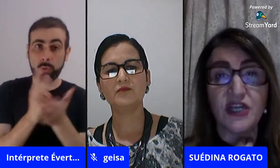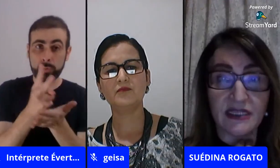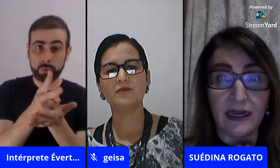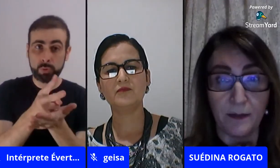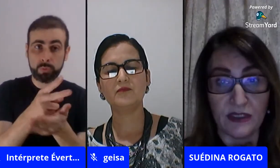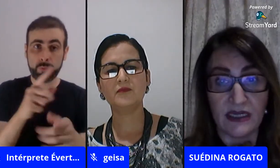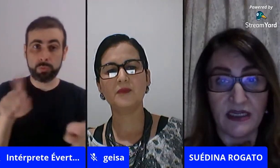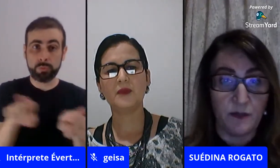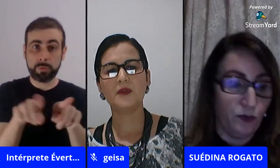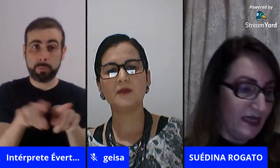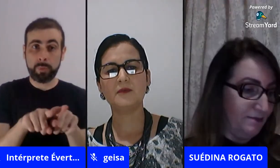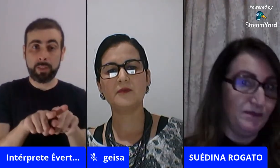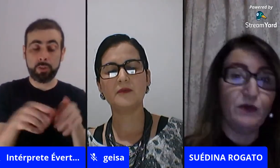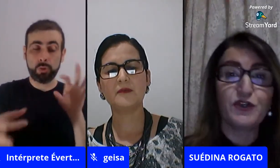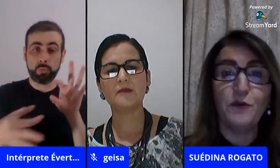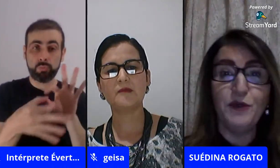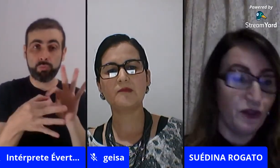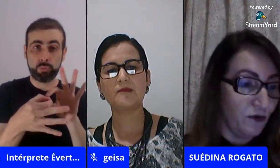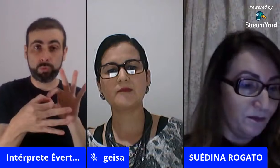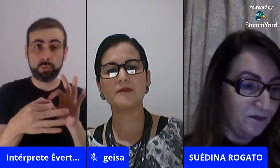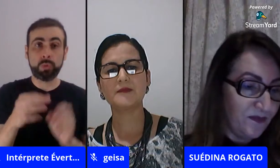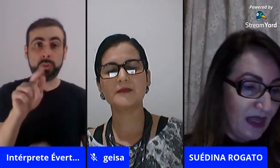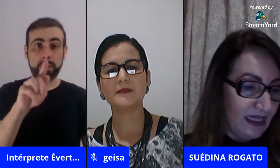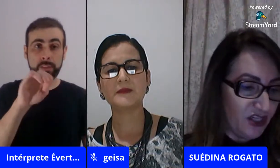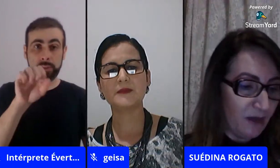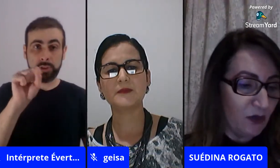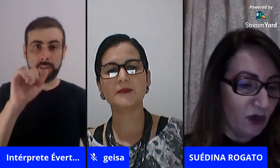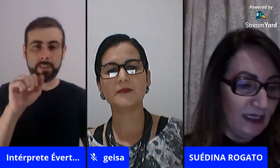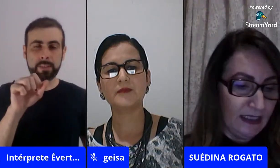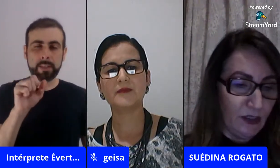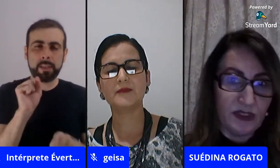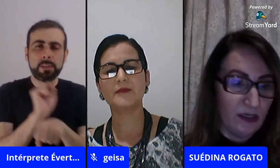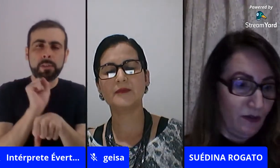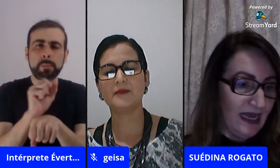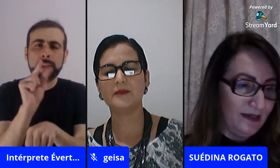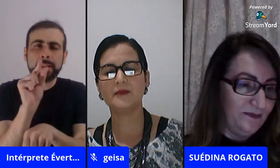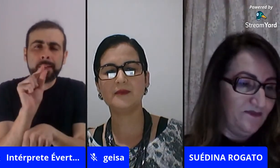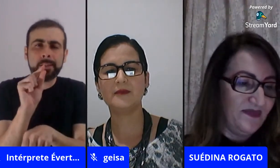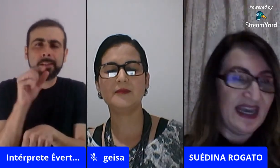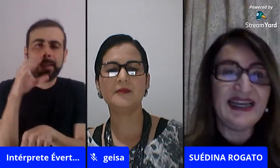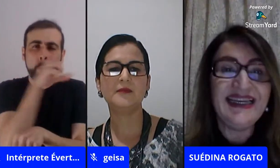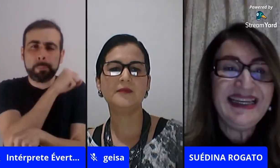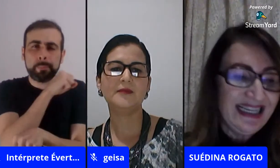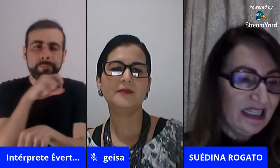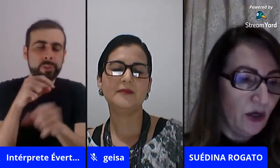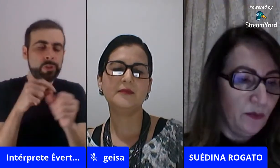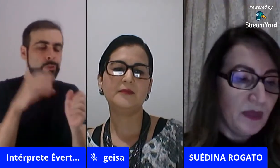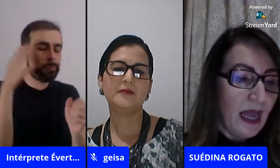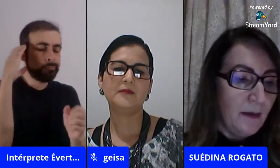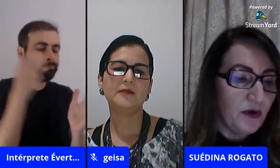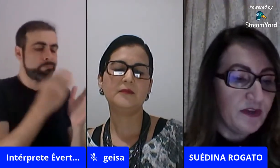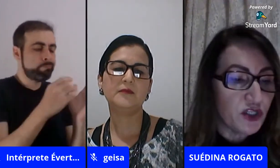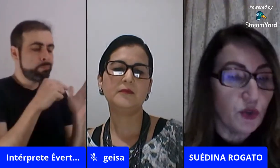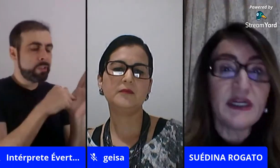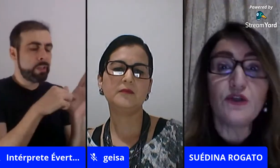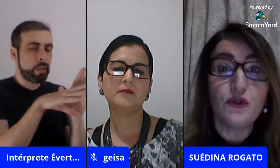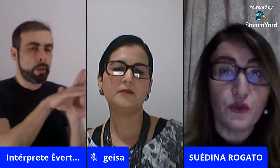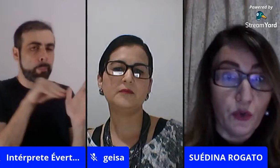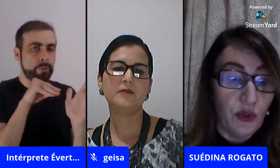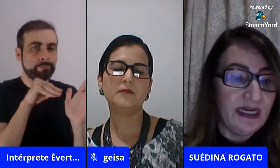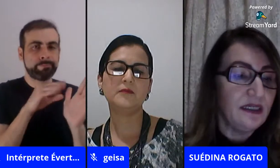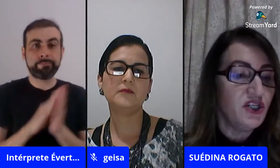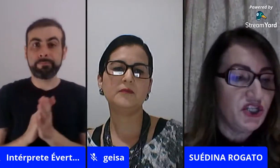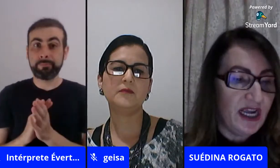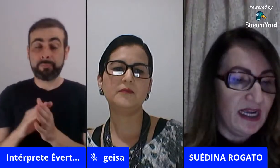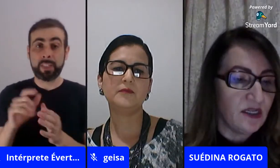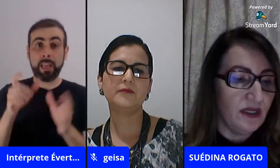transmitir à professora Geisa, e ela possa responder. Então, só um minuto que eu deixei minha colinha aqui no celular, né. Então, professora